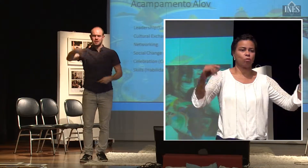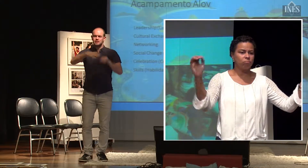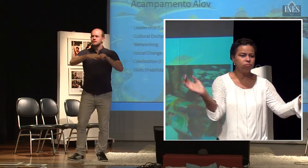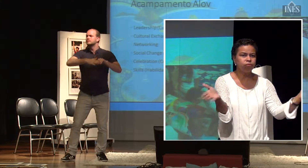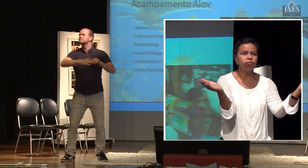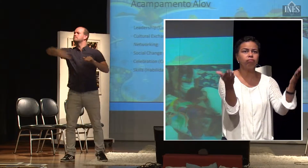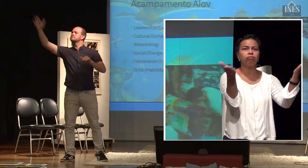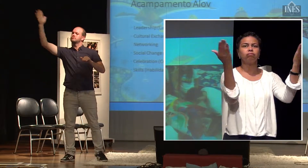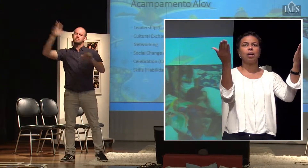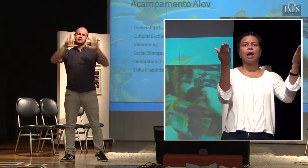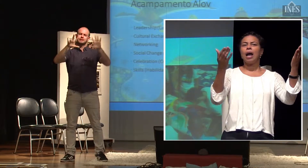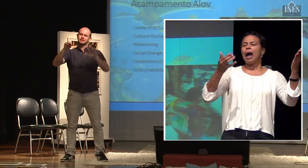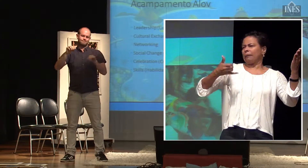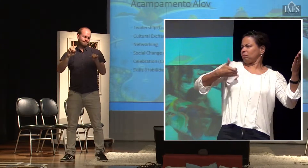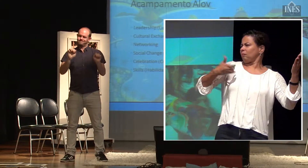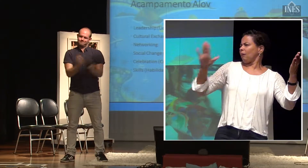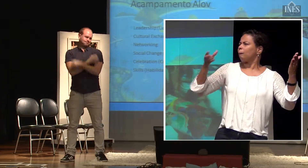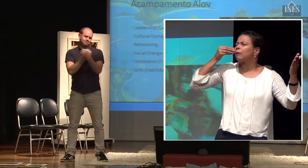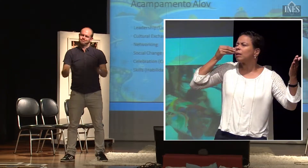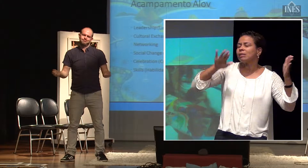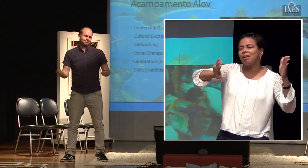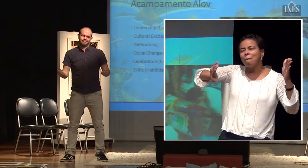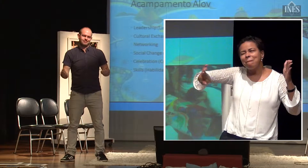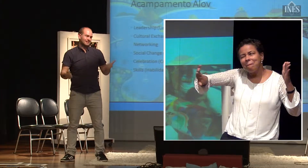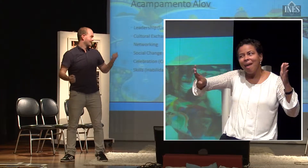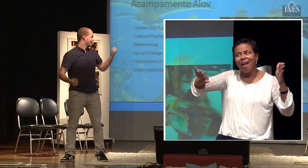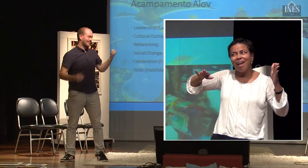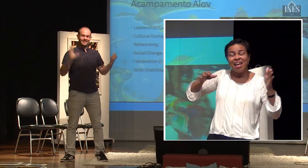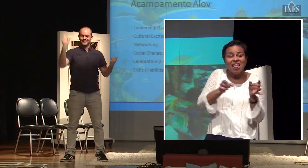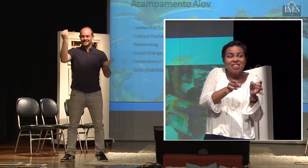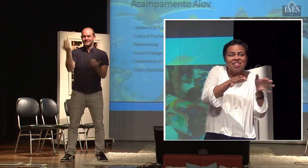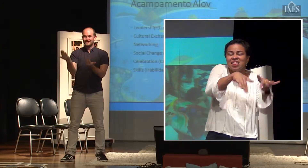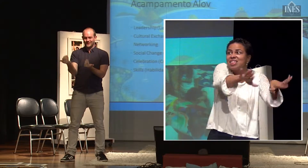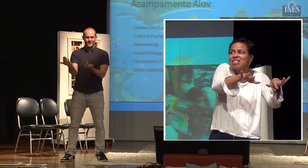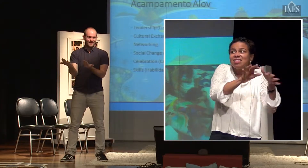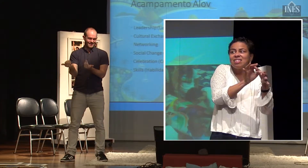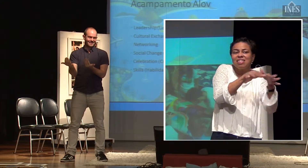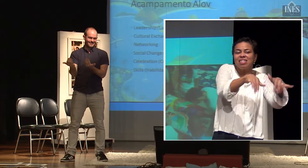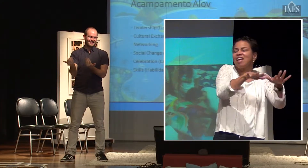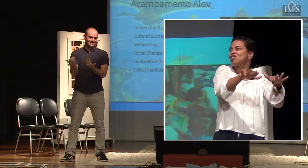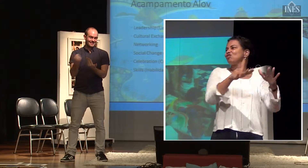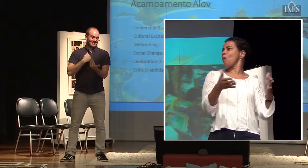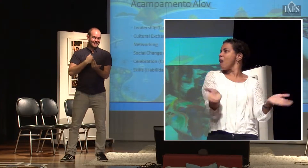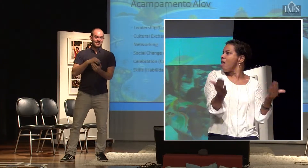velho de campo para deixar a própria galera da juventude tentar resolver essas questões todas por si só. Então, o acampamento tem também